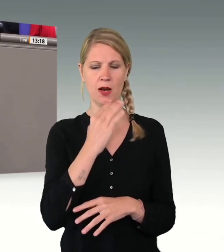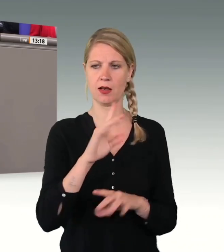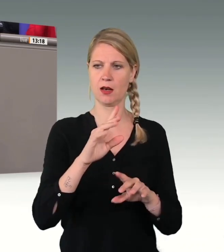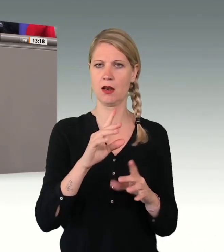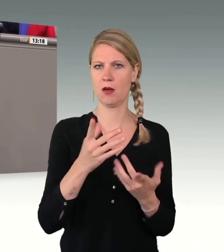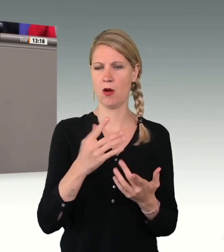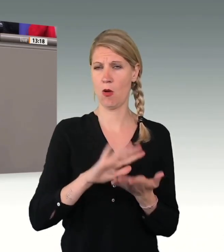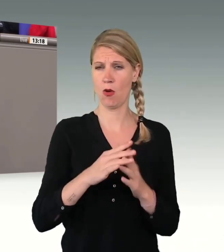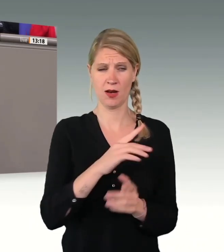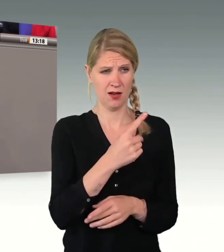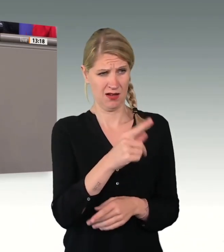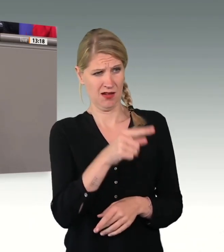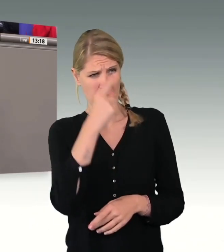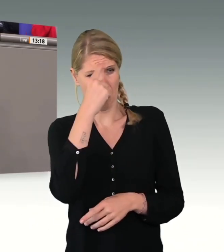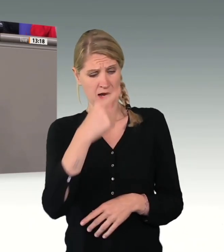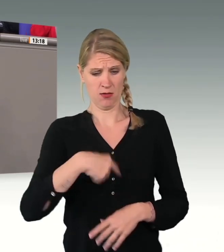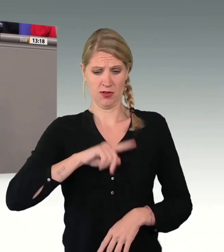glänzend widerlegt.